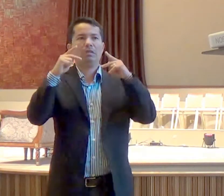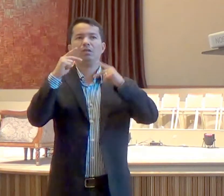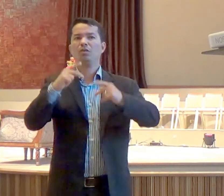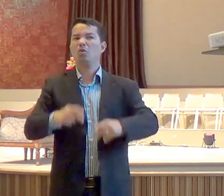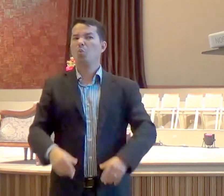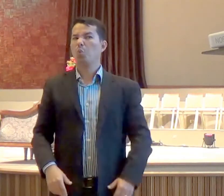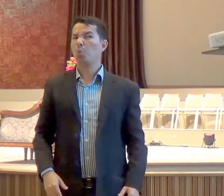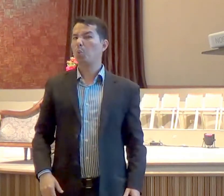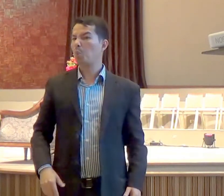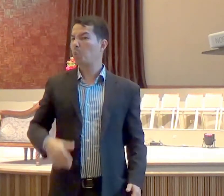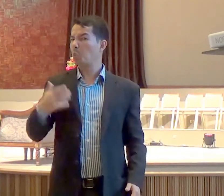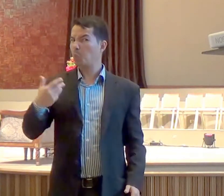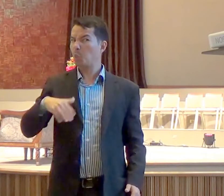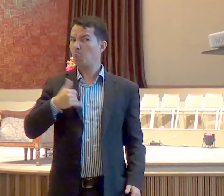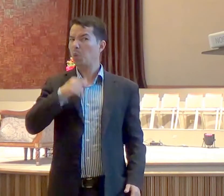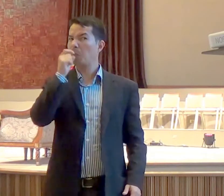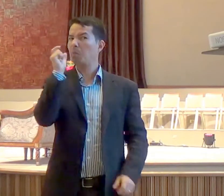educado, grosseiro,